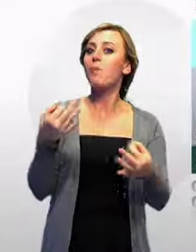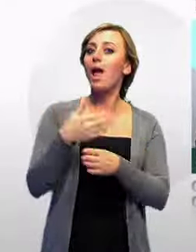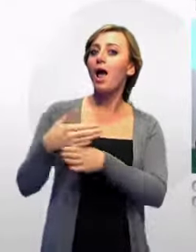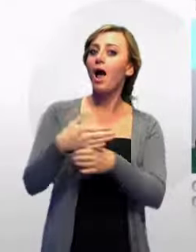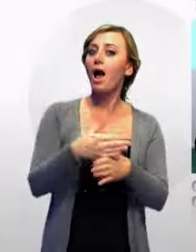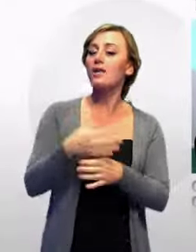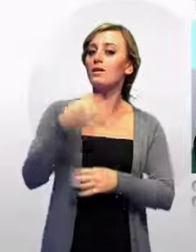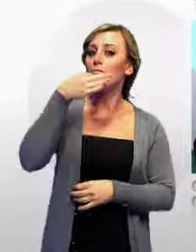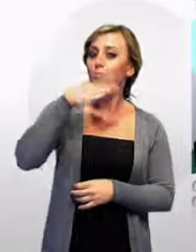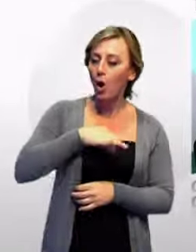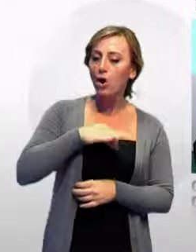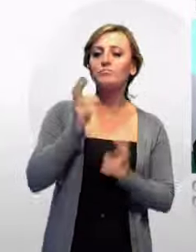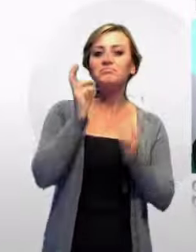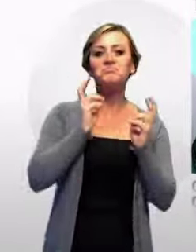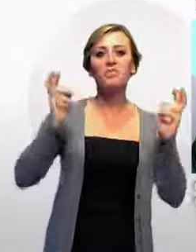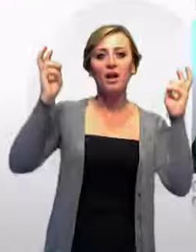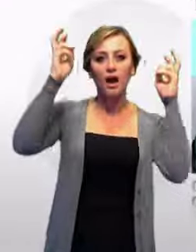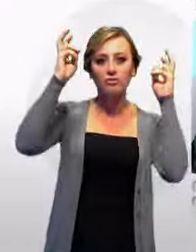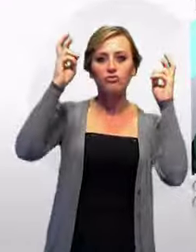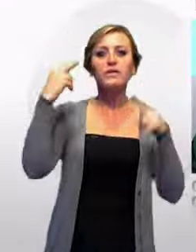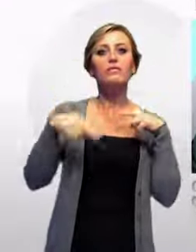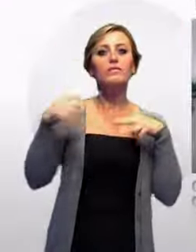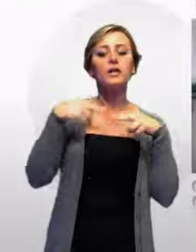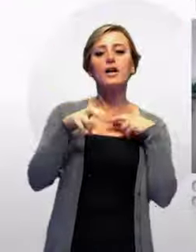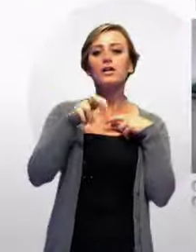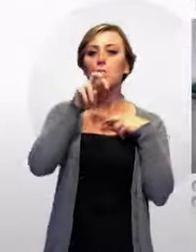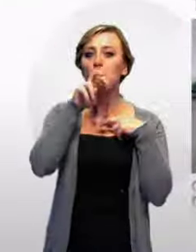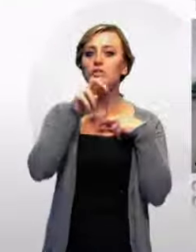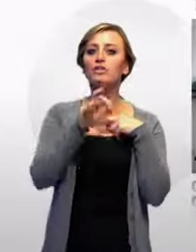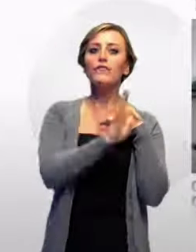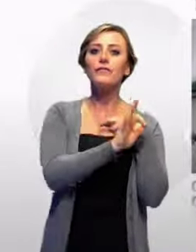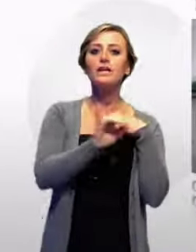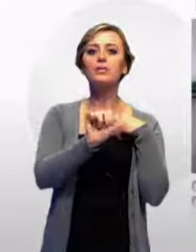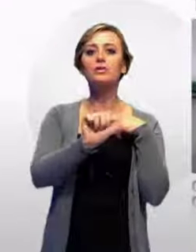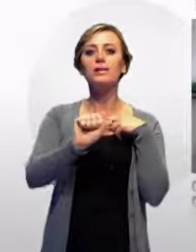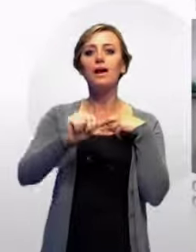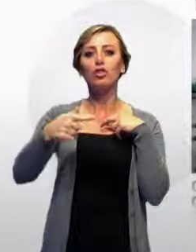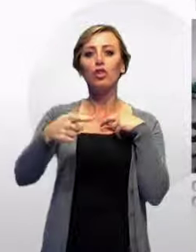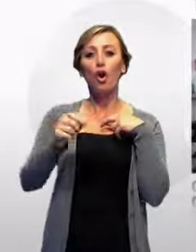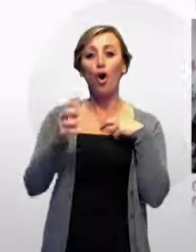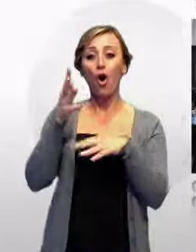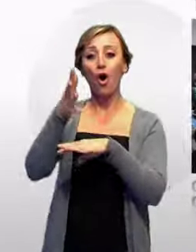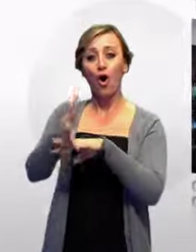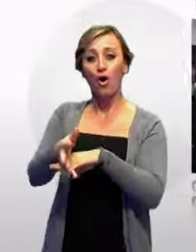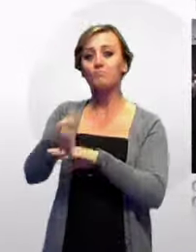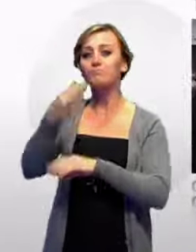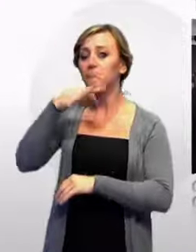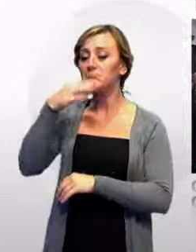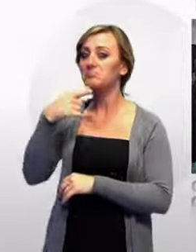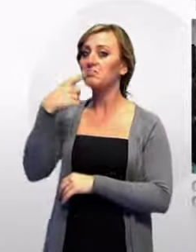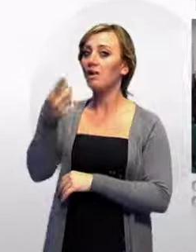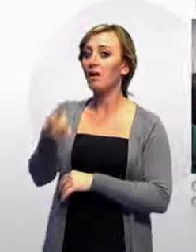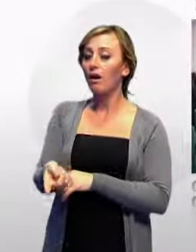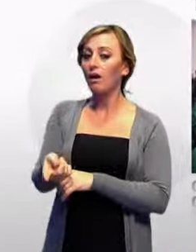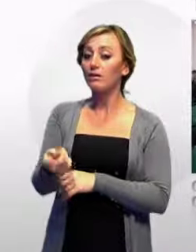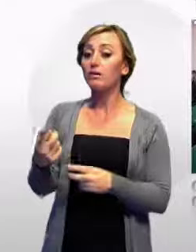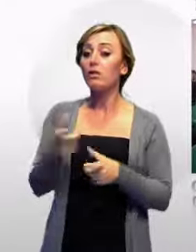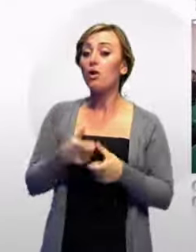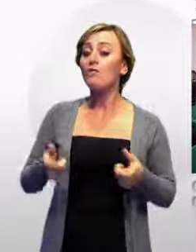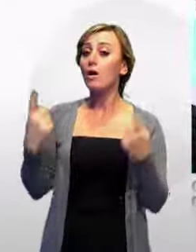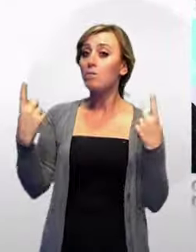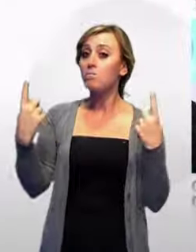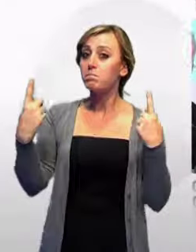l'Arcivescovo di Taranto, Monsignor Filippo Santoro, ha detto che l'evento rappresenta un punto di partenza di una stretta